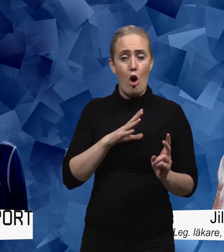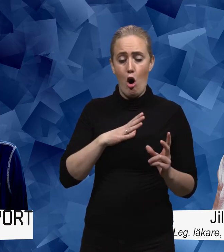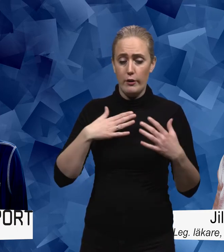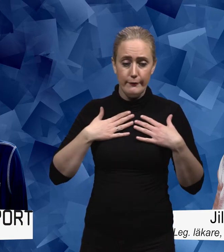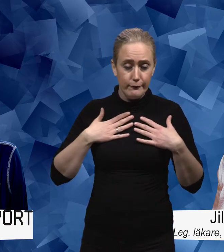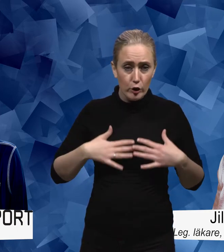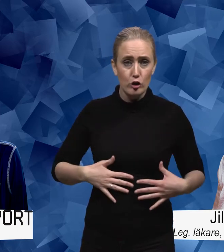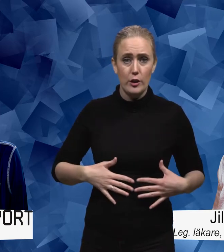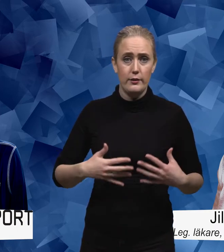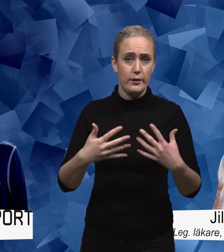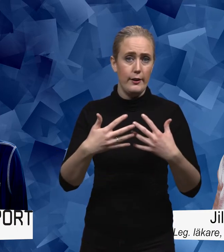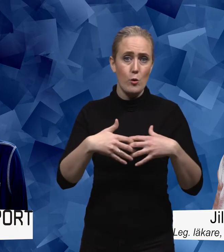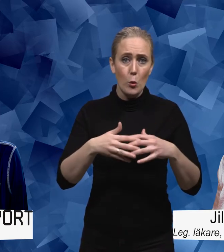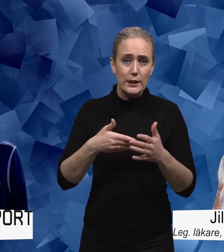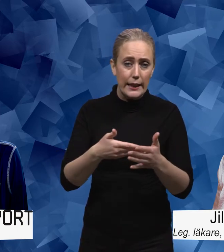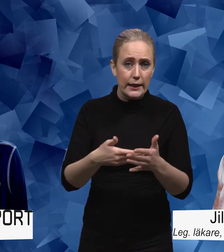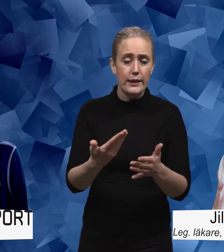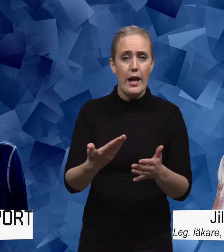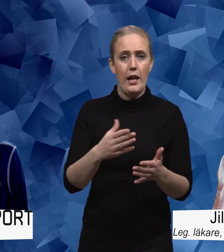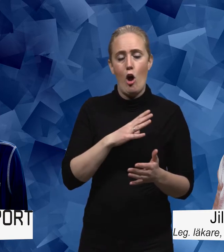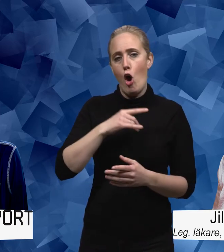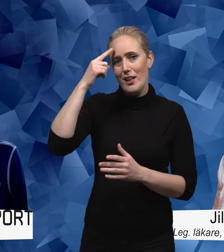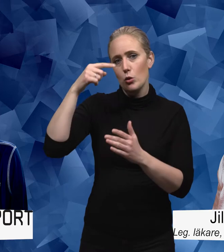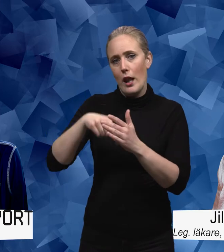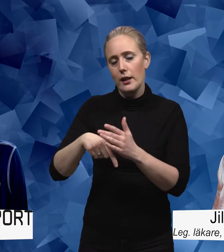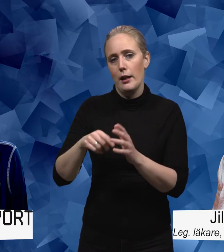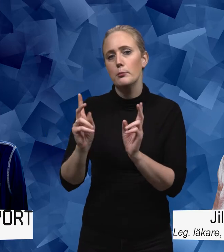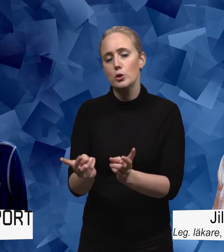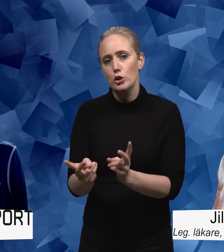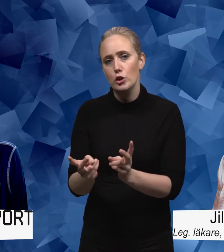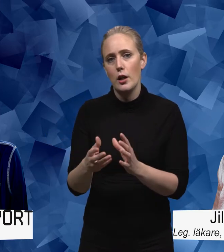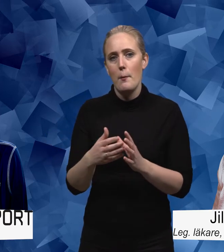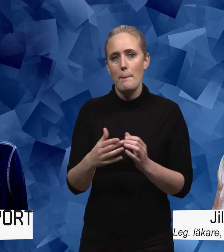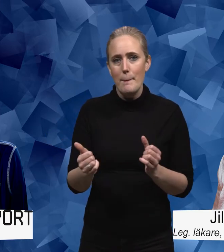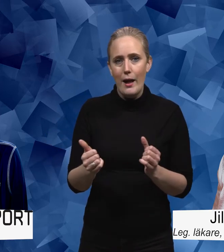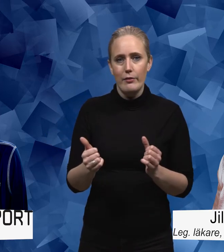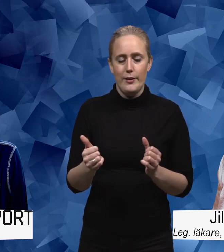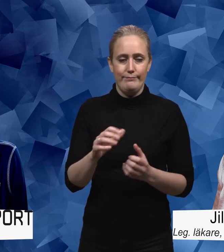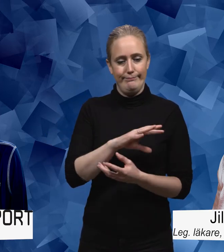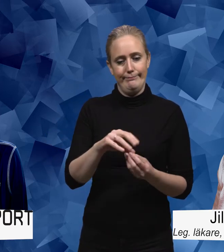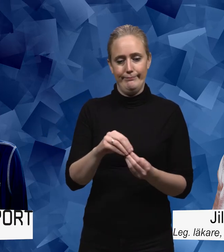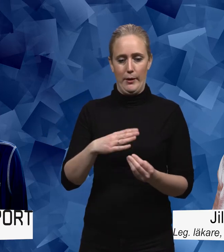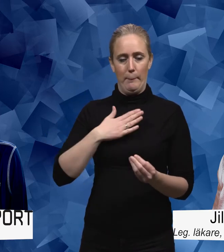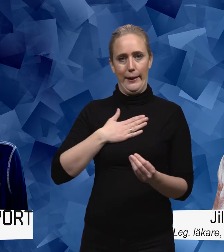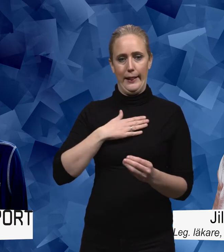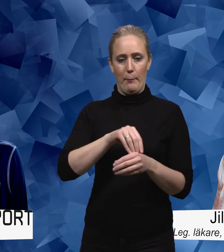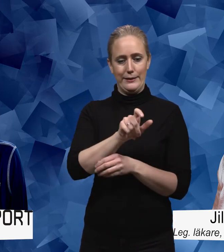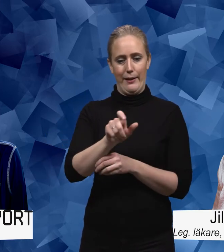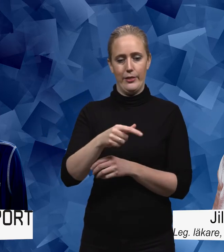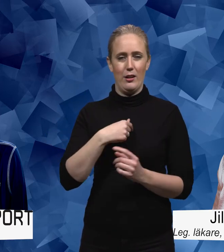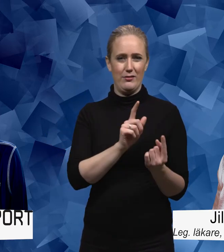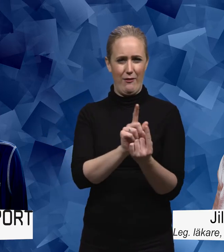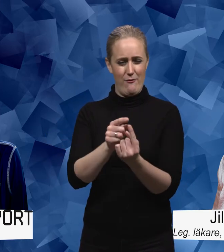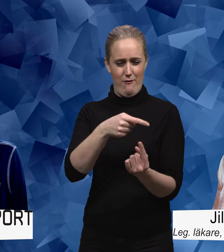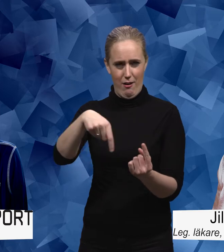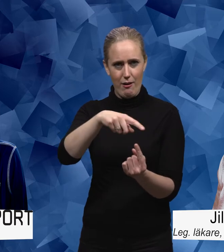fysiska funktionshinder och även intellektuella. Men samlat då för dem jag möter mest i min vardag